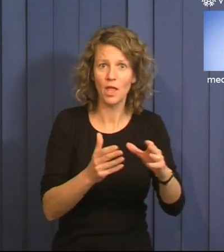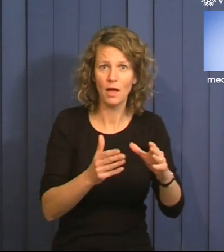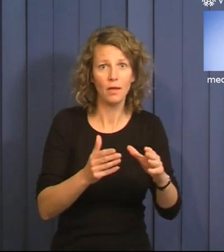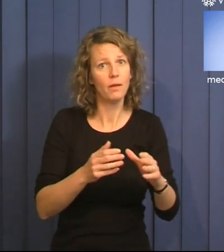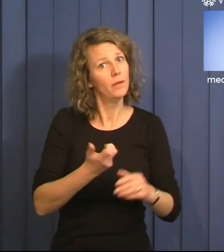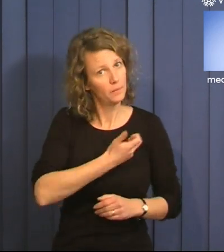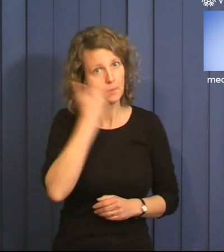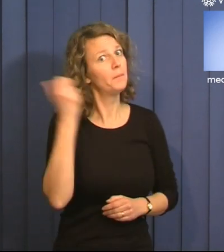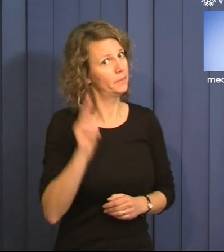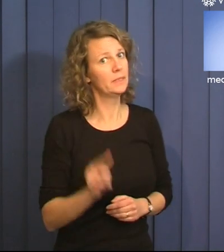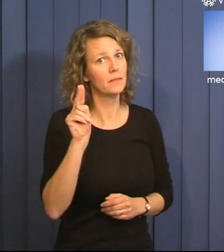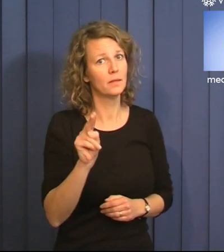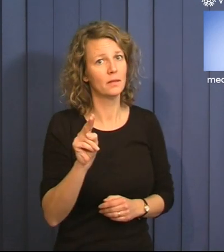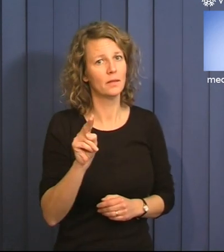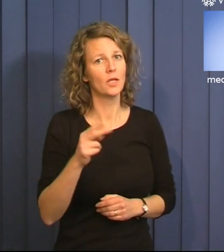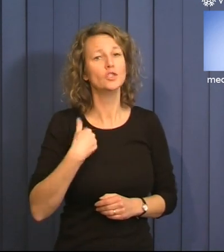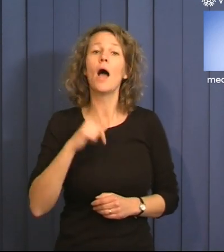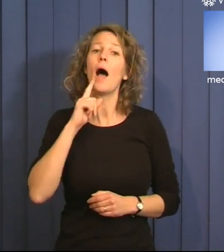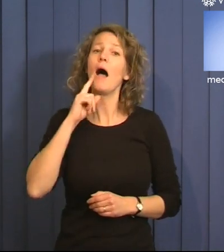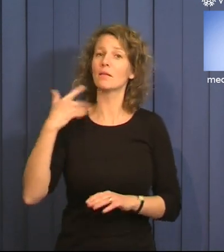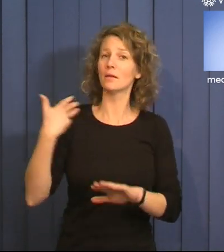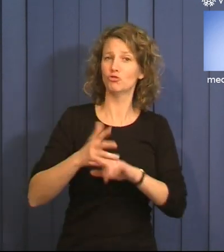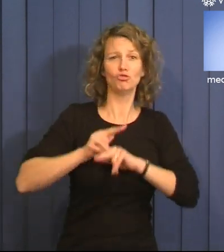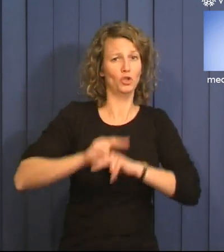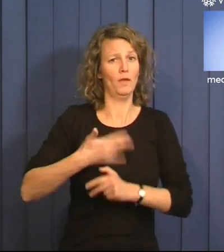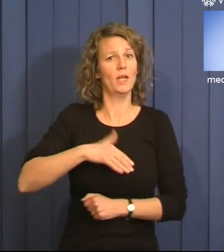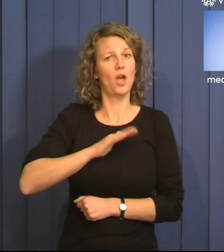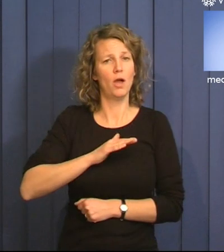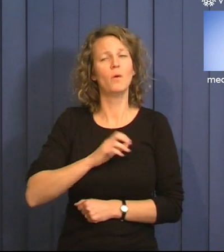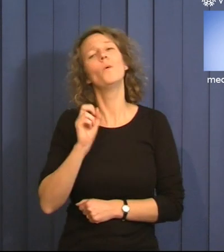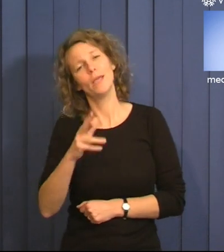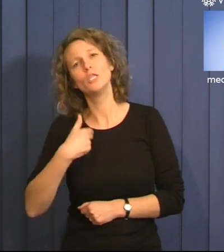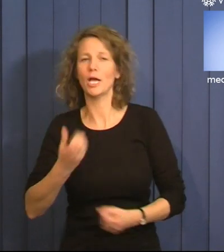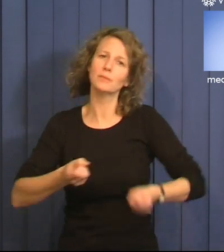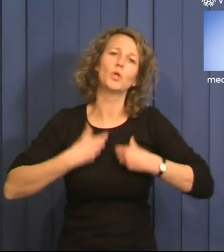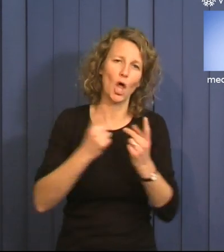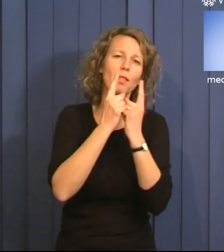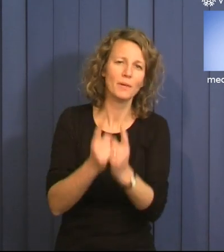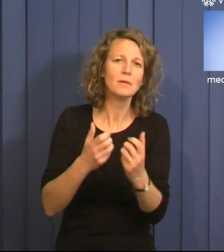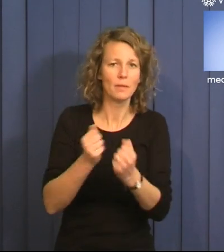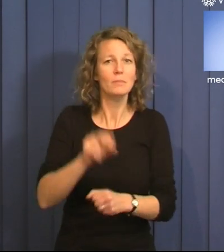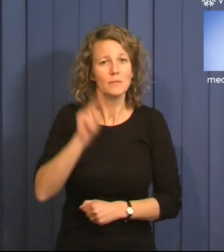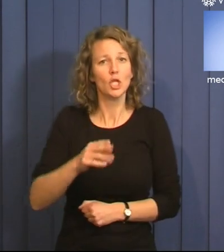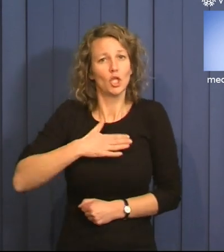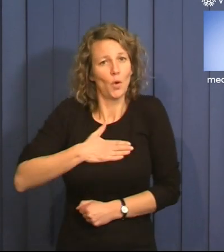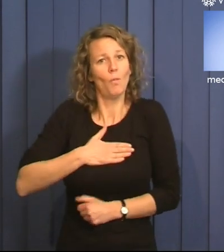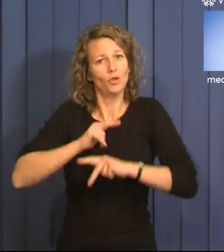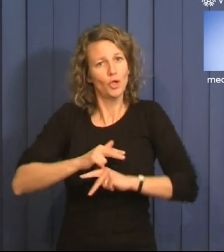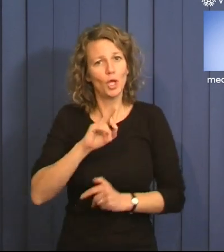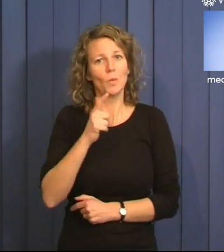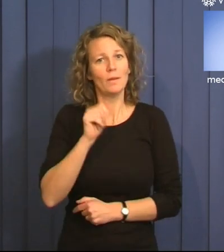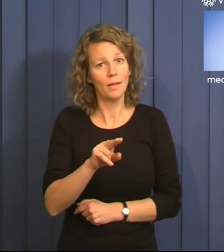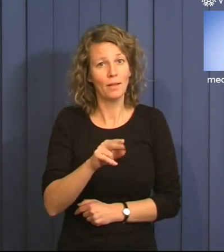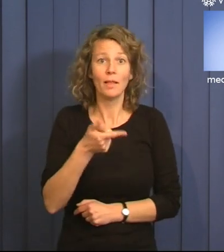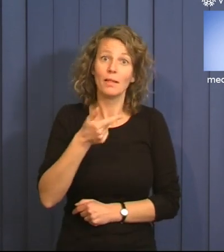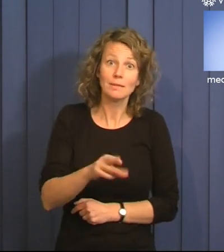var en chansning. Mitt mellannamn hade alltid stavats trygghet. Okej, jag är en spontan person. Men jag gillar faktiskt rutiner. Som